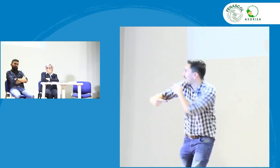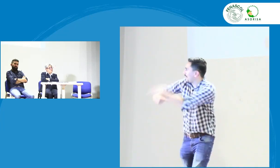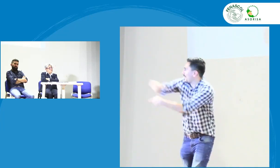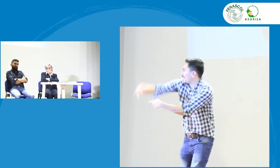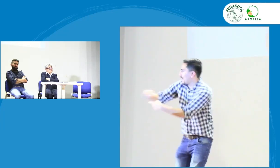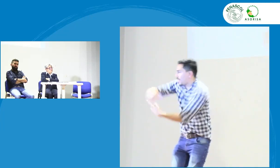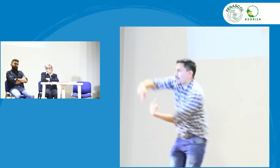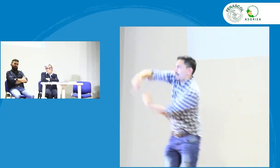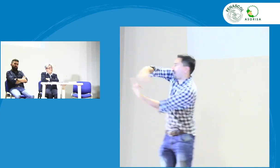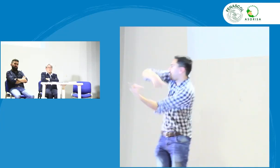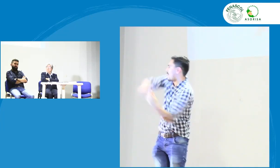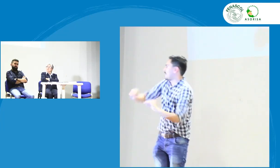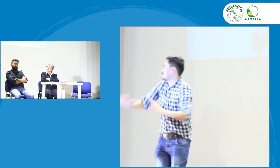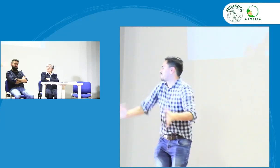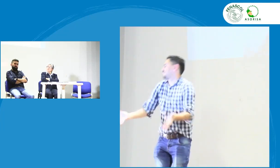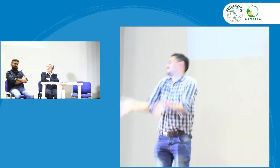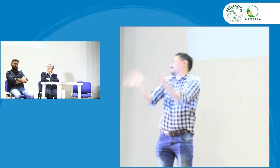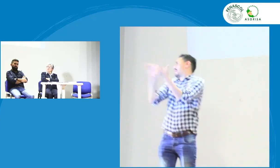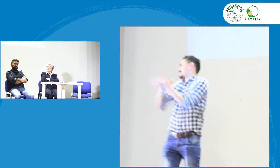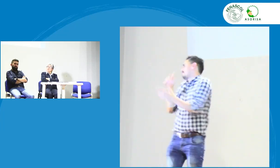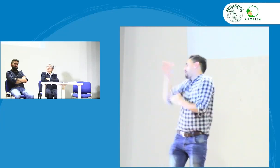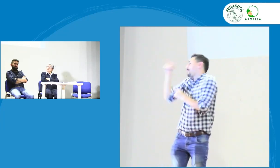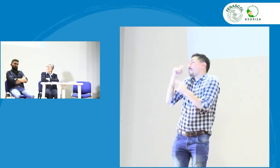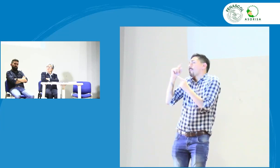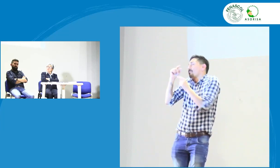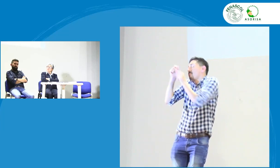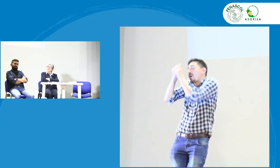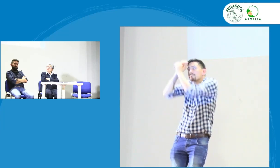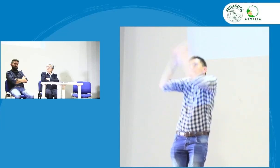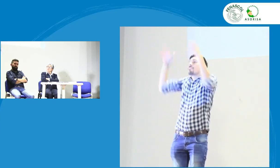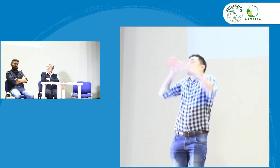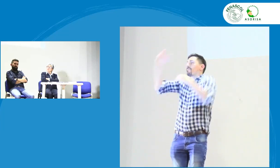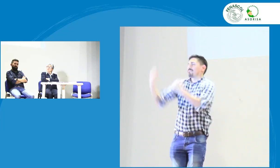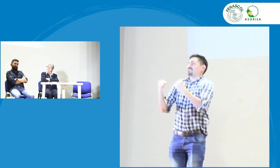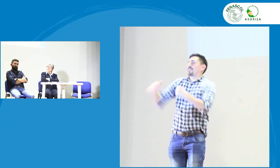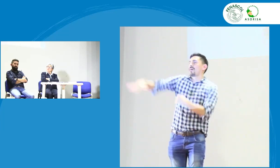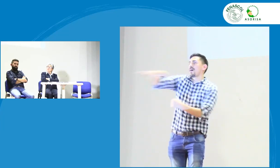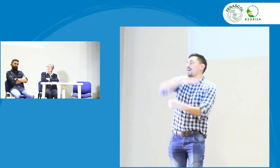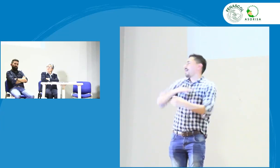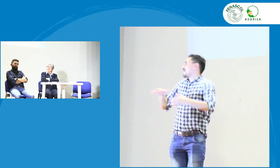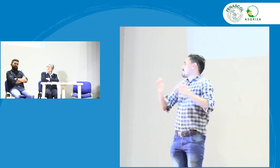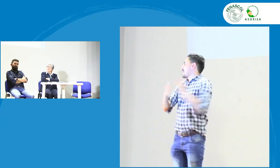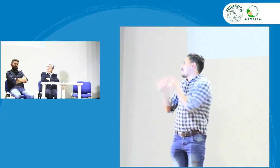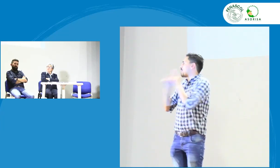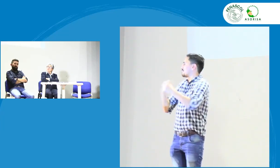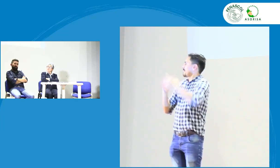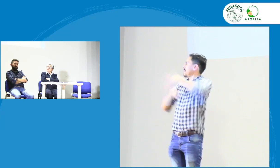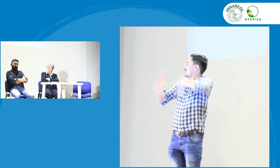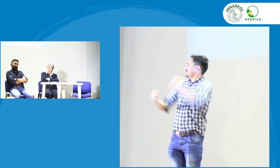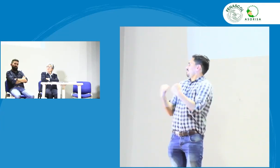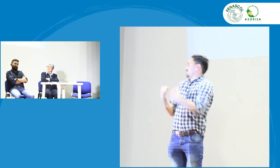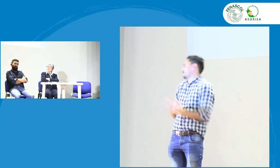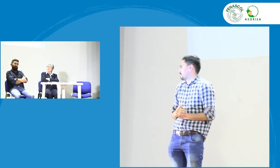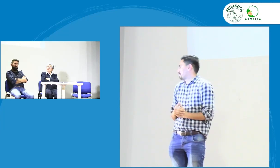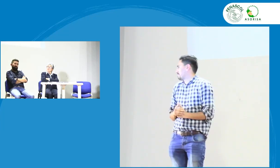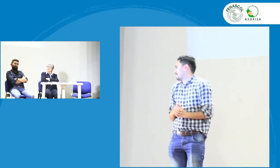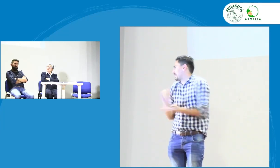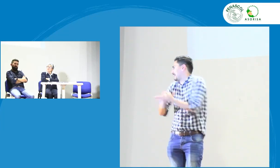¿sí? cómo se va a mejorar la lengua de señas y es un sueño que nosotros queremos fortalecer la lengua de